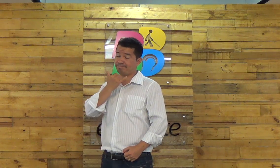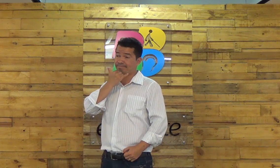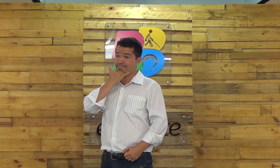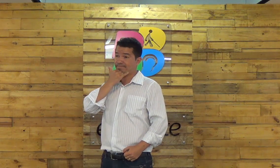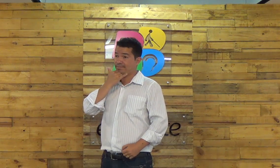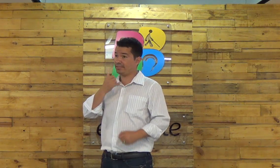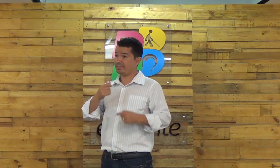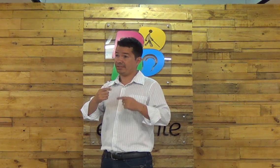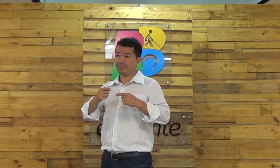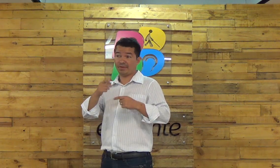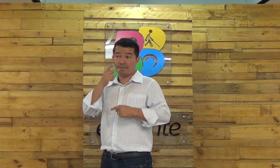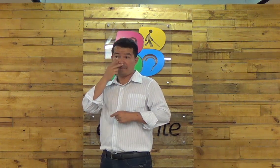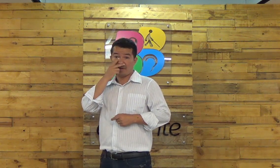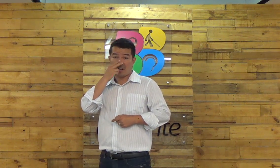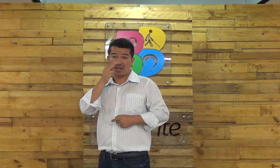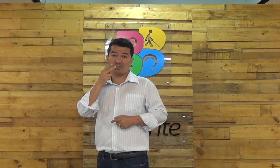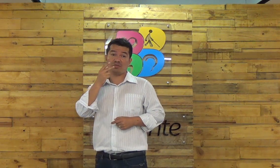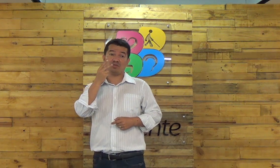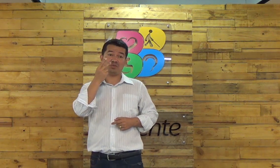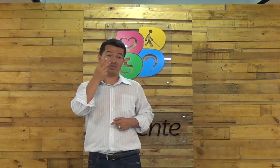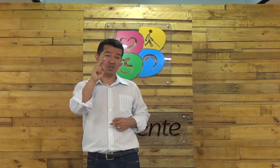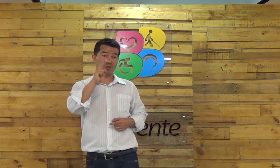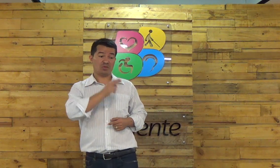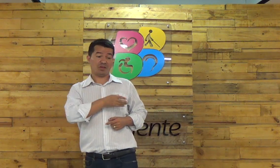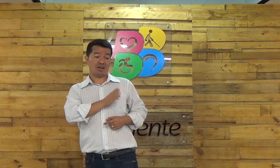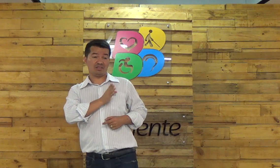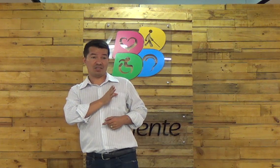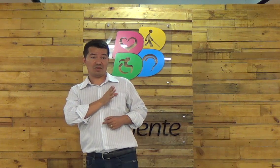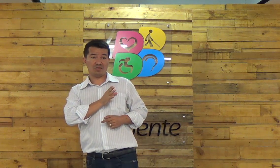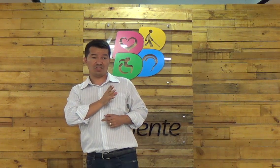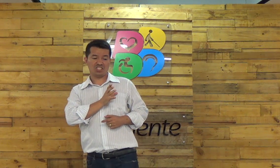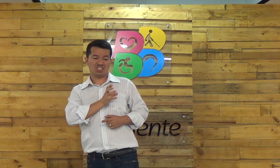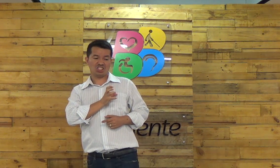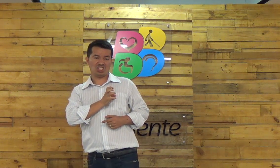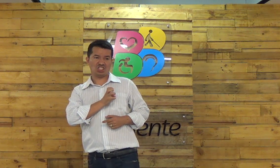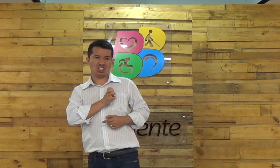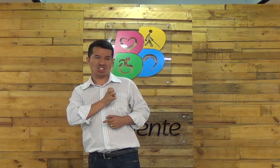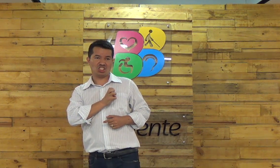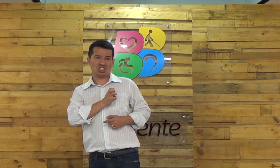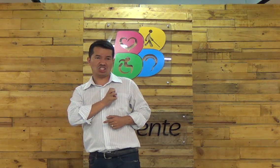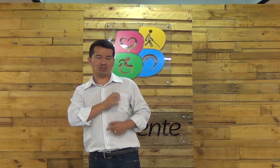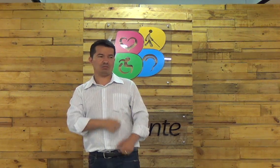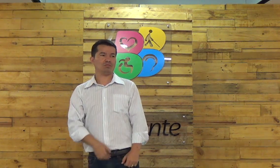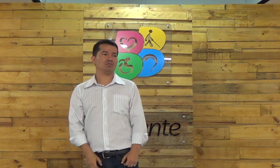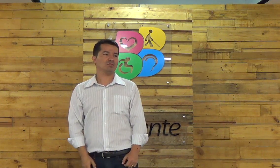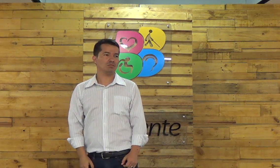me desculpe eu acho que o seu coração está se atrofiando